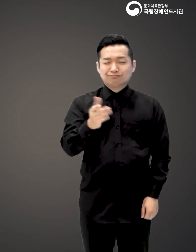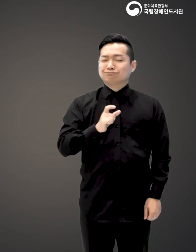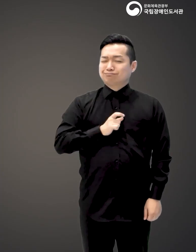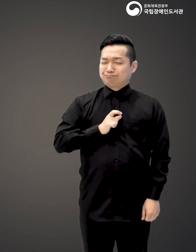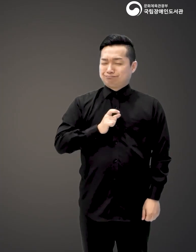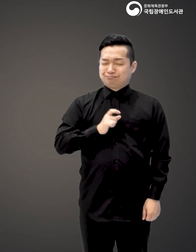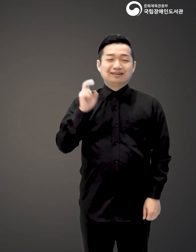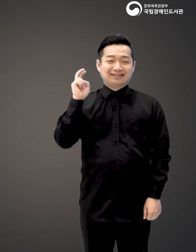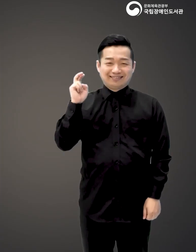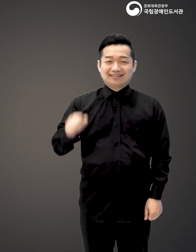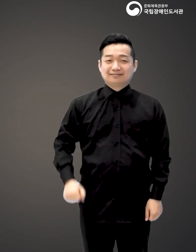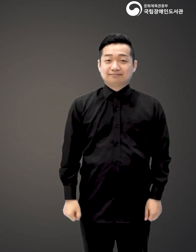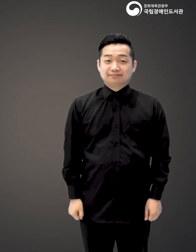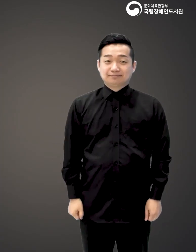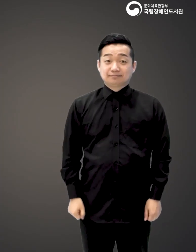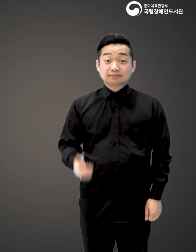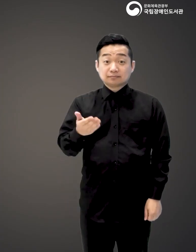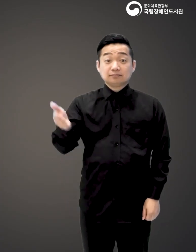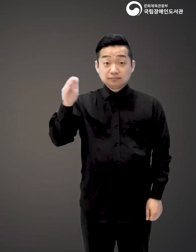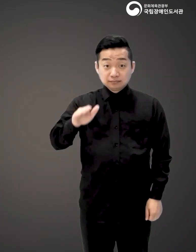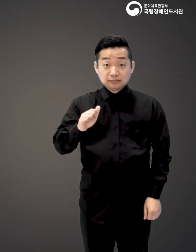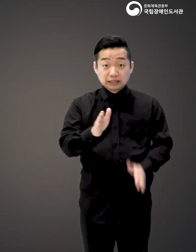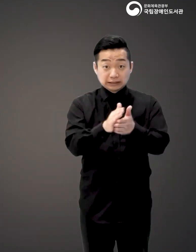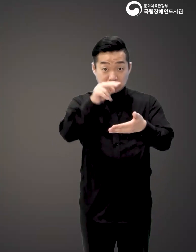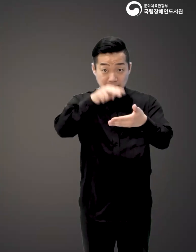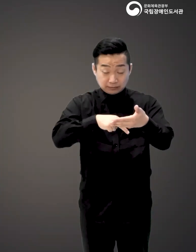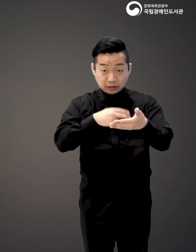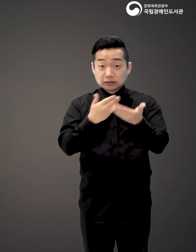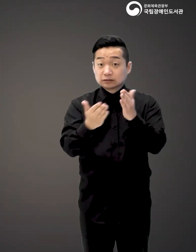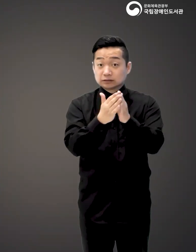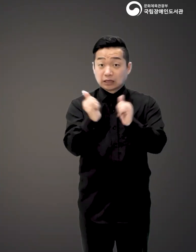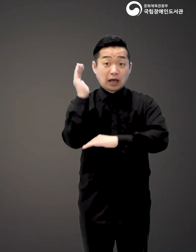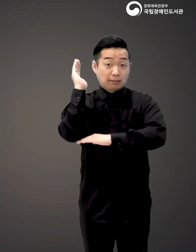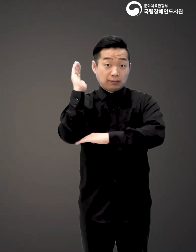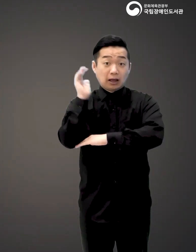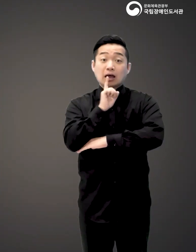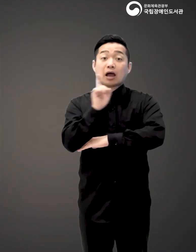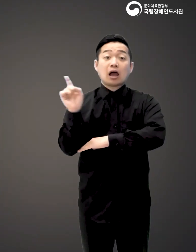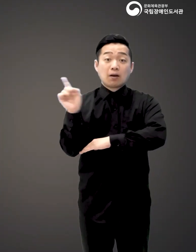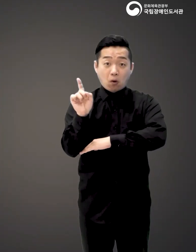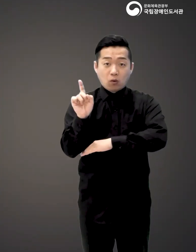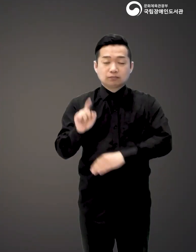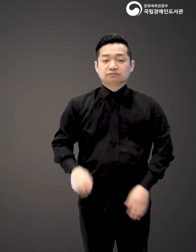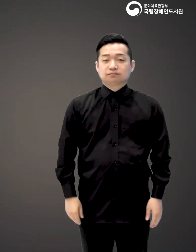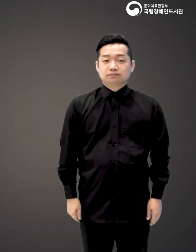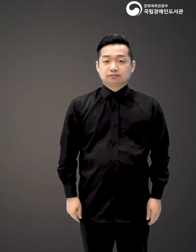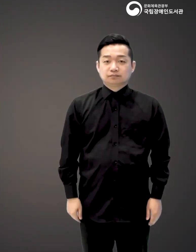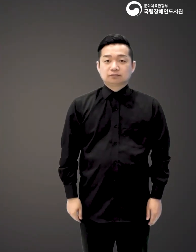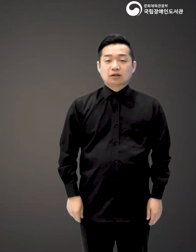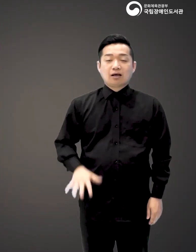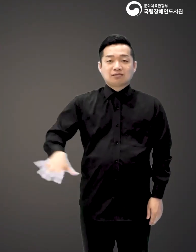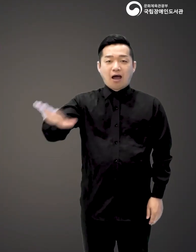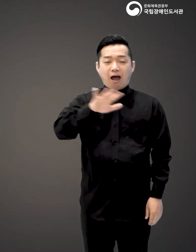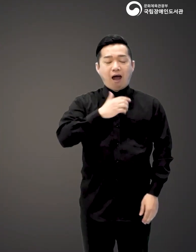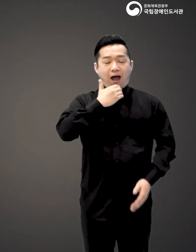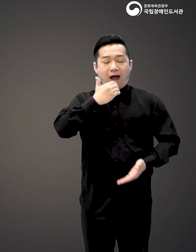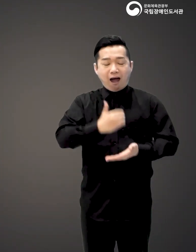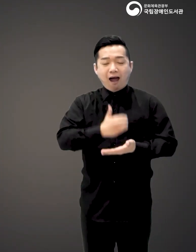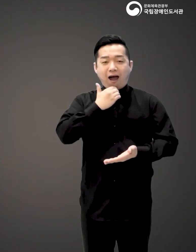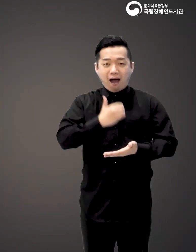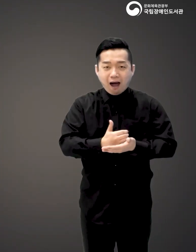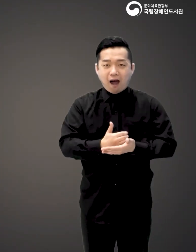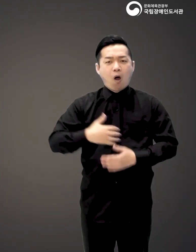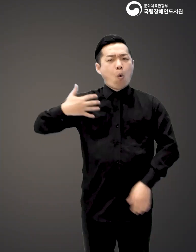의문을 가질 수 있습니다. 그러나 이 책의 리뷰에서 이미 수많은 독자들은 수많은 찐 후기 댓글로 감탄사를